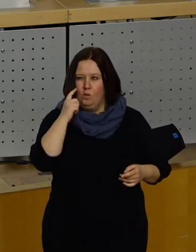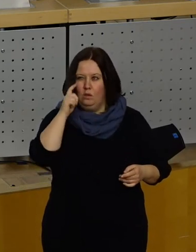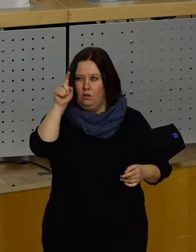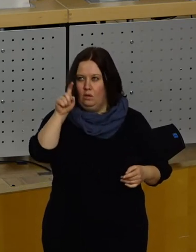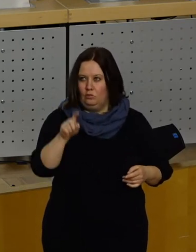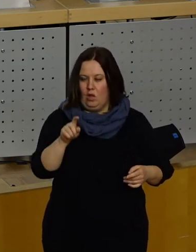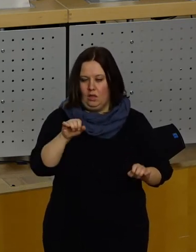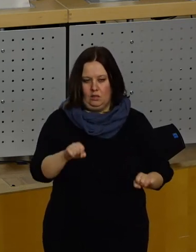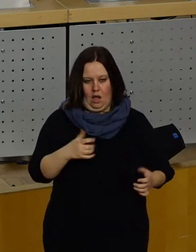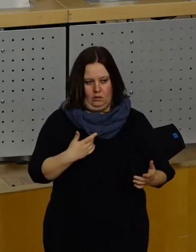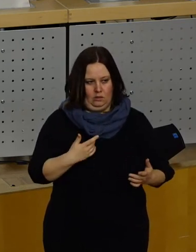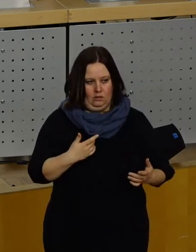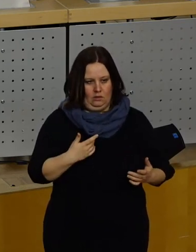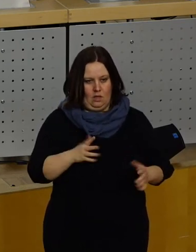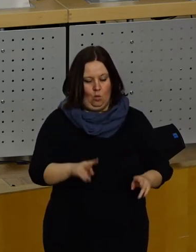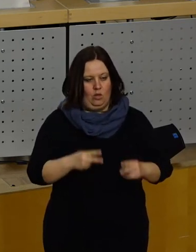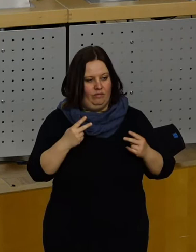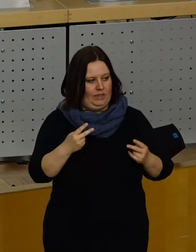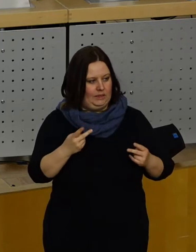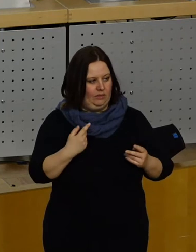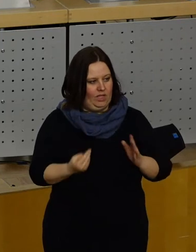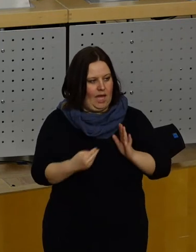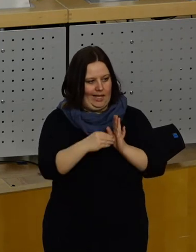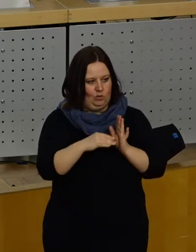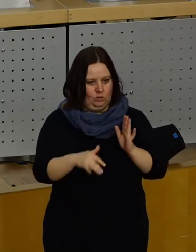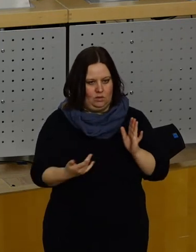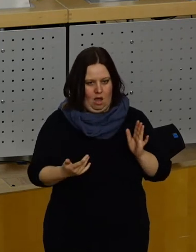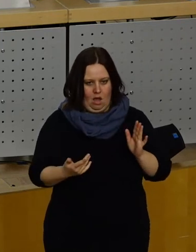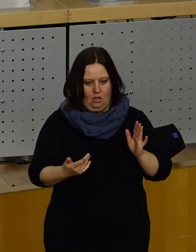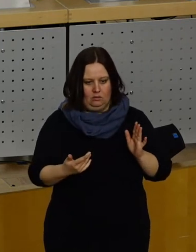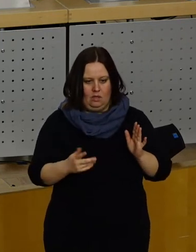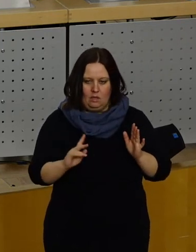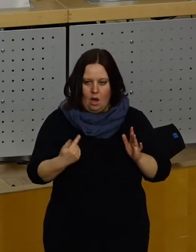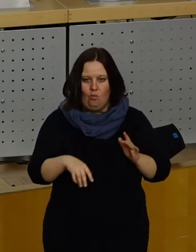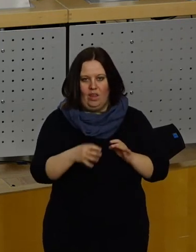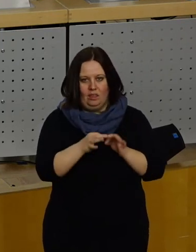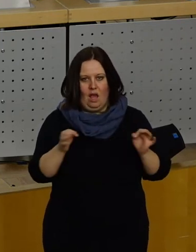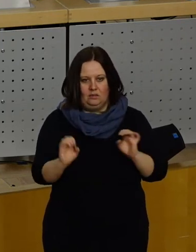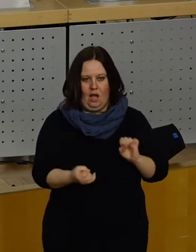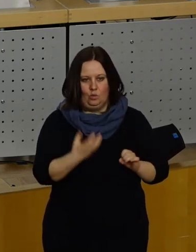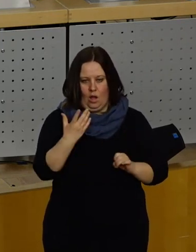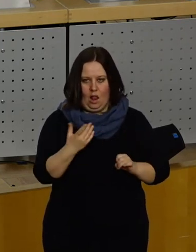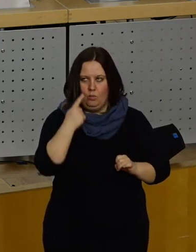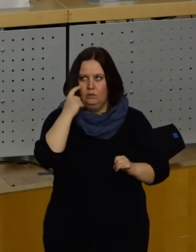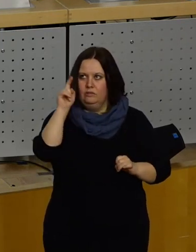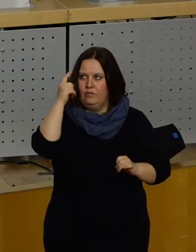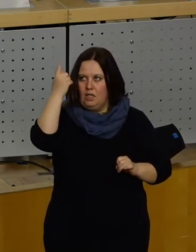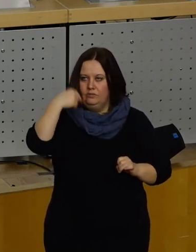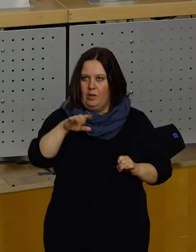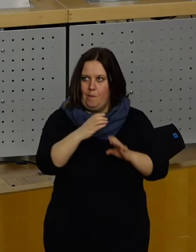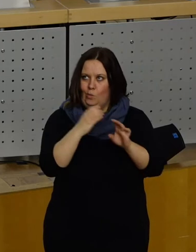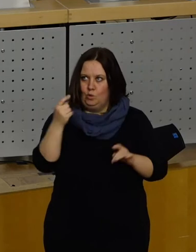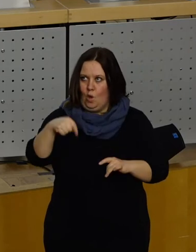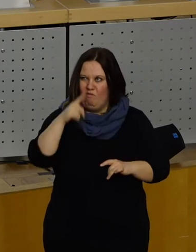einstellen. Das ist wichtig, dass diese Ergänzung aufgenommen wird, denn das ist was Tagesaktuelles, was relativ